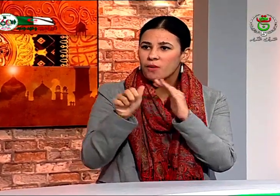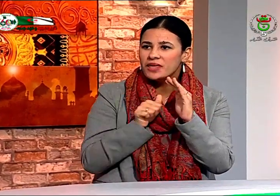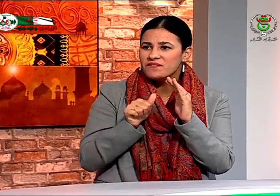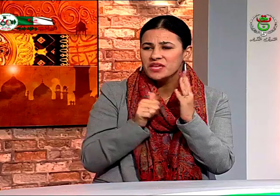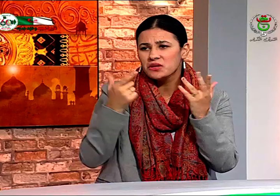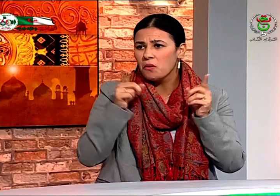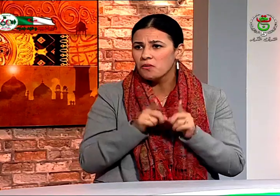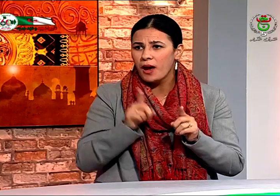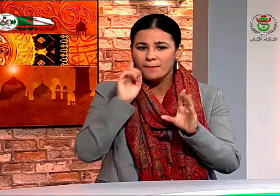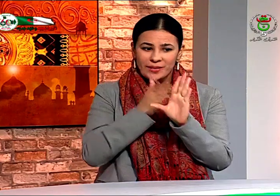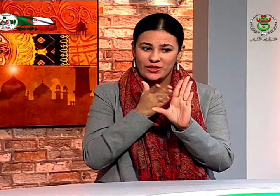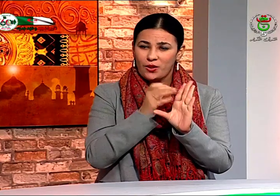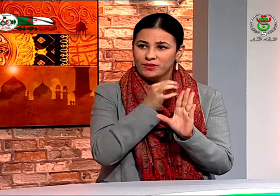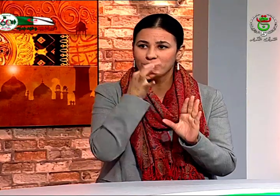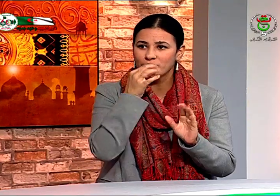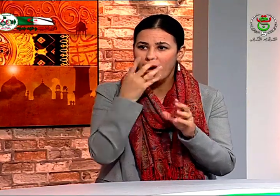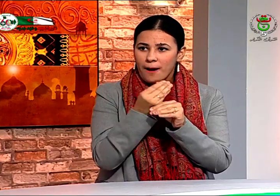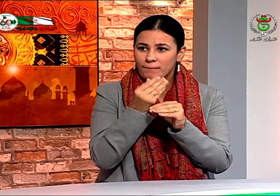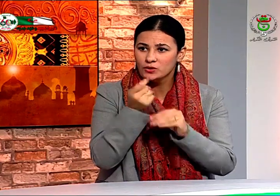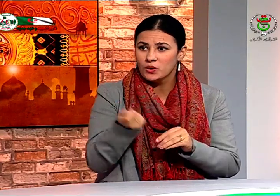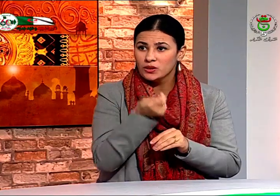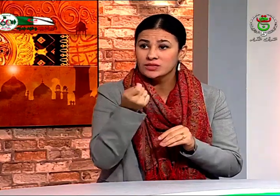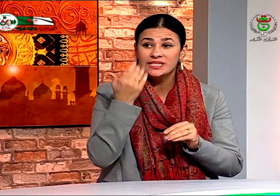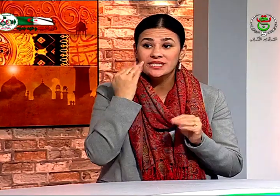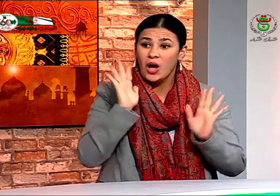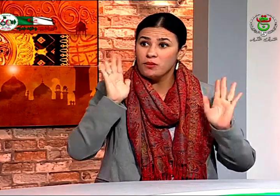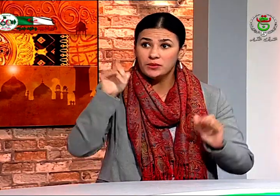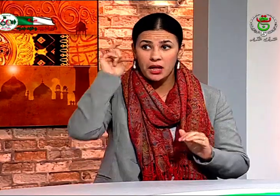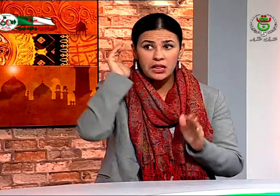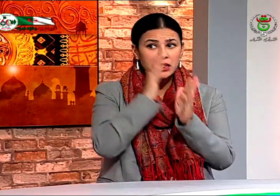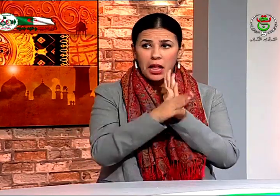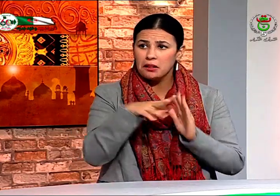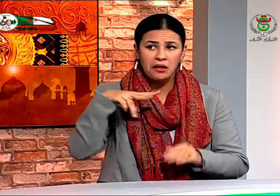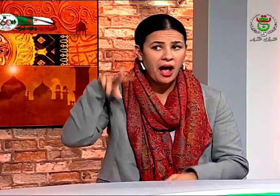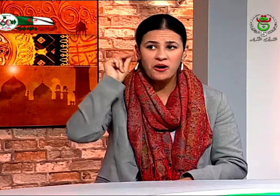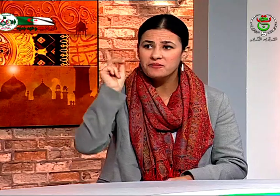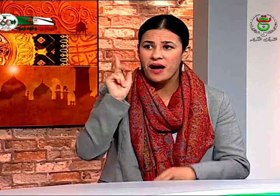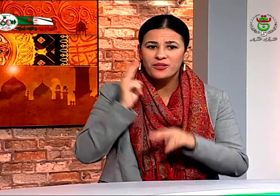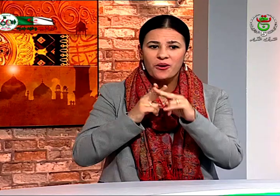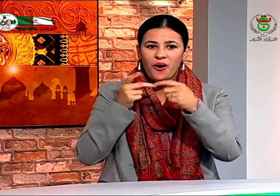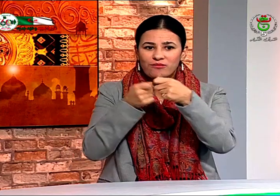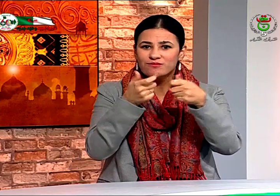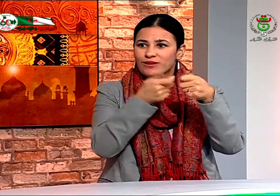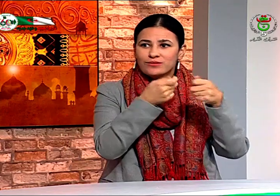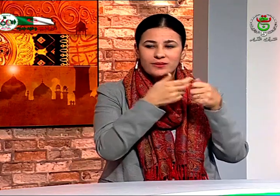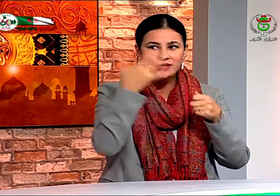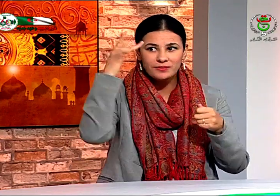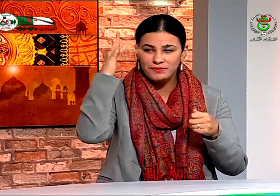بشكل أوتوماتيكي فكل طفل لديه خاصية معينة يمكن من خلالها أن